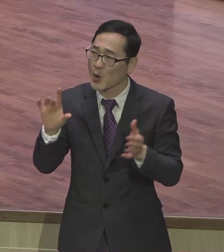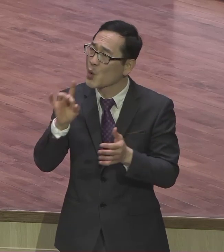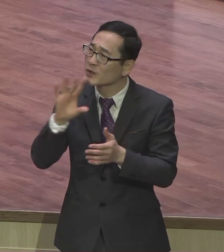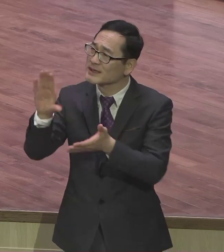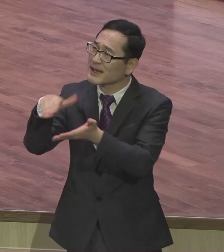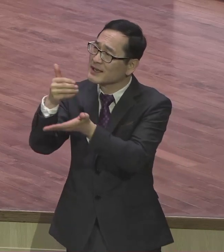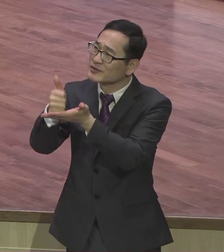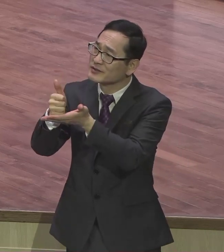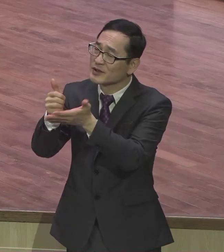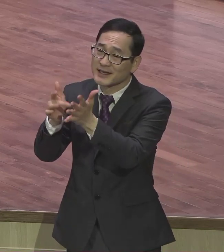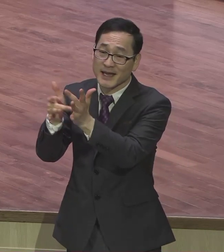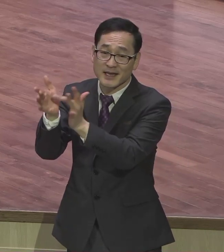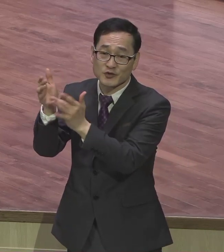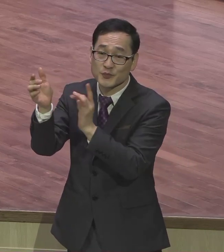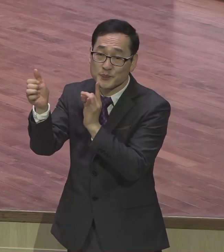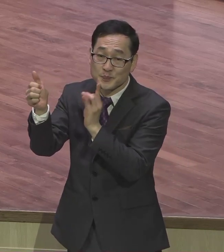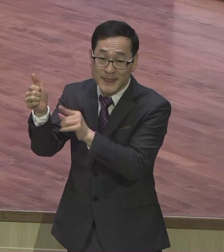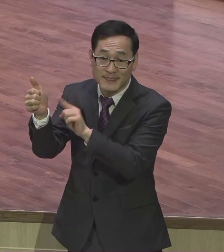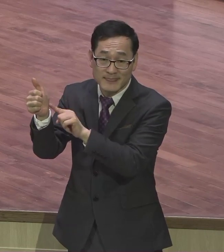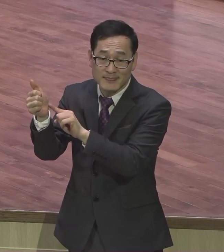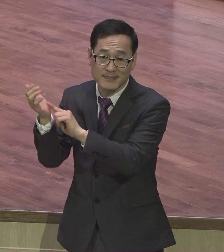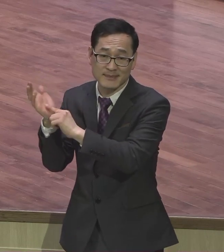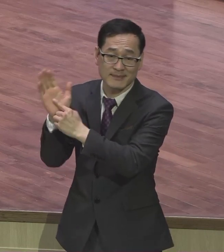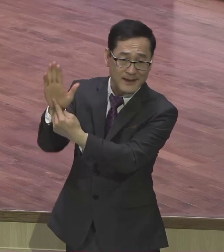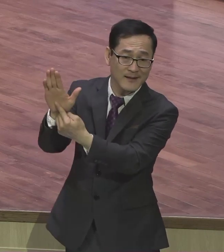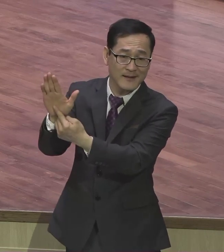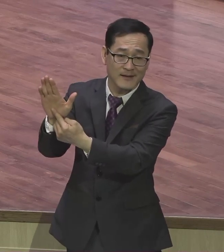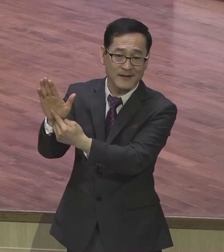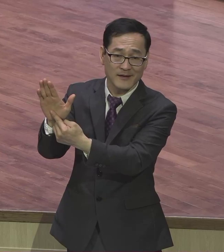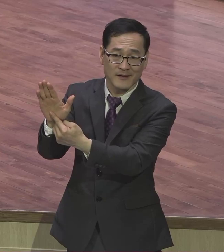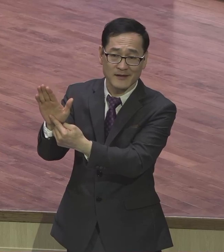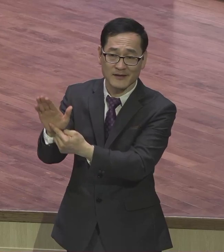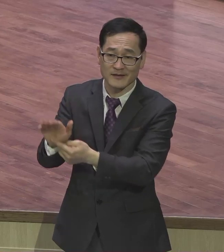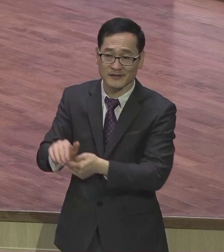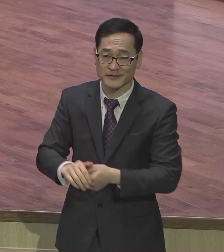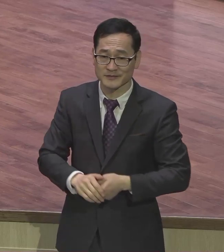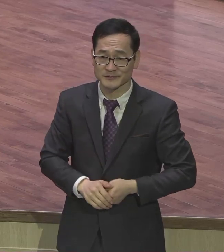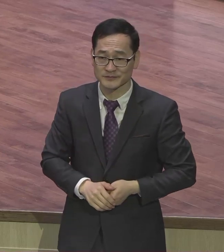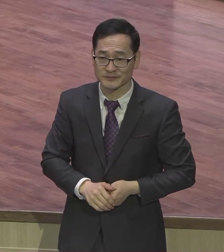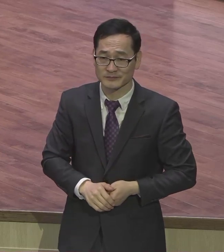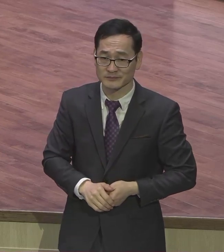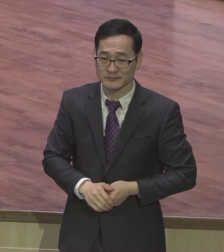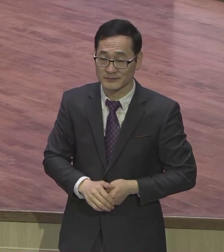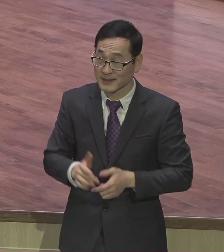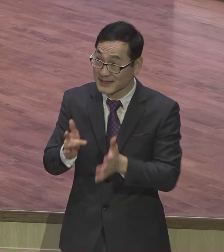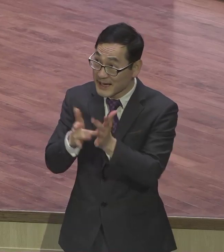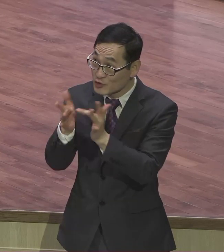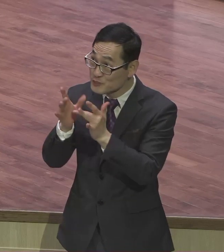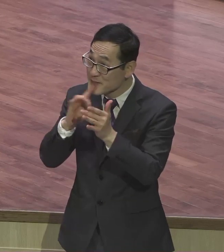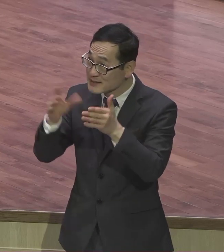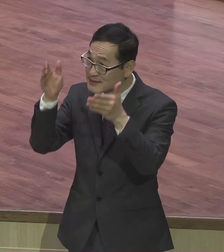그리스도에게 집중하는 삶 그리스도에게 집중하는 삶